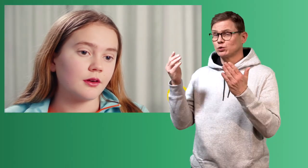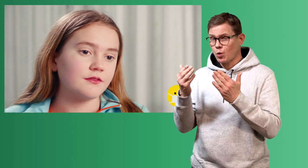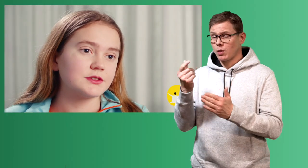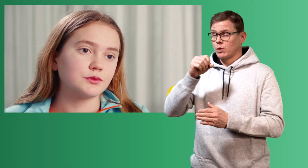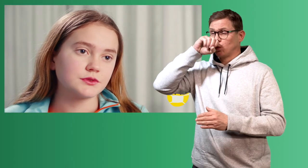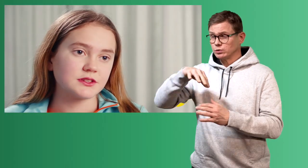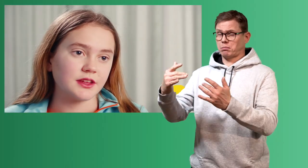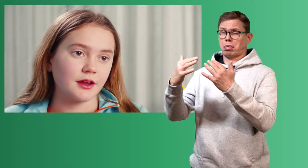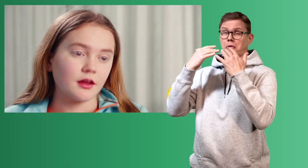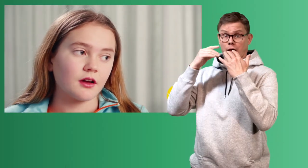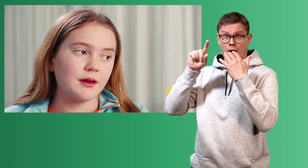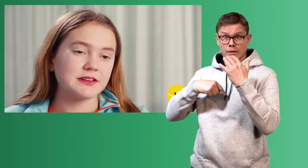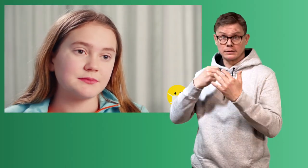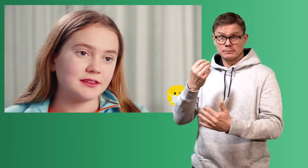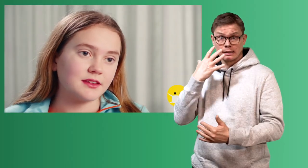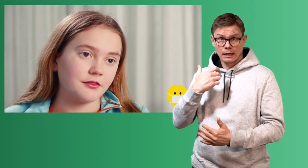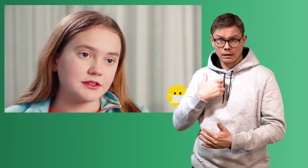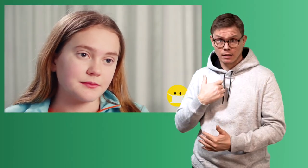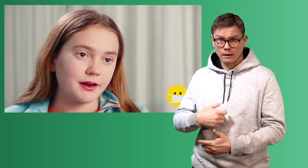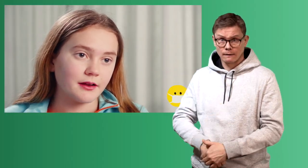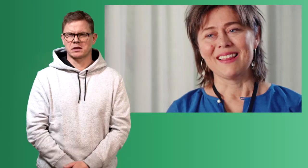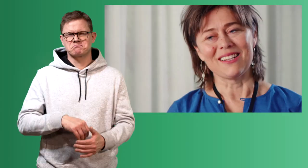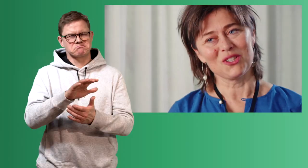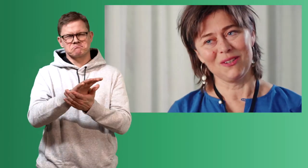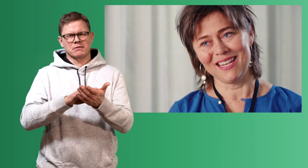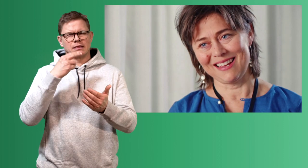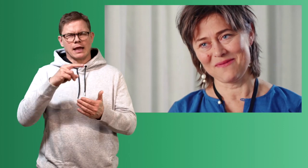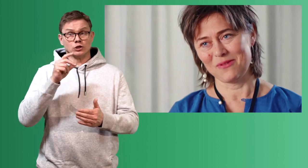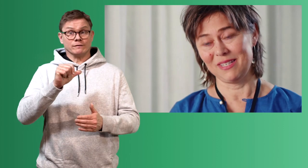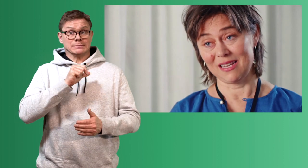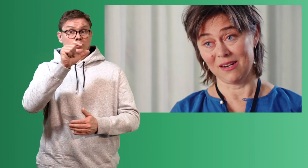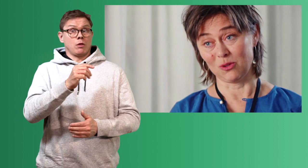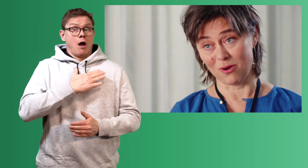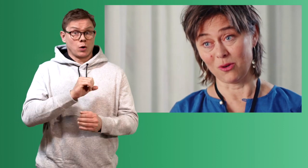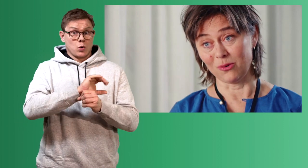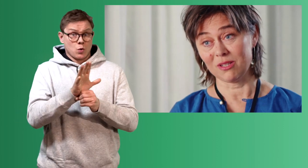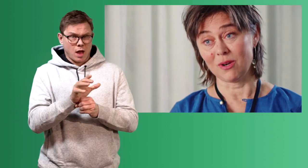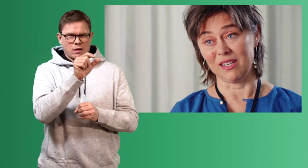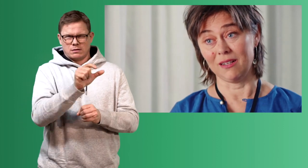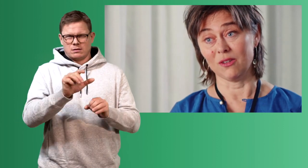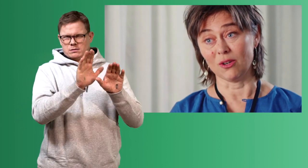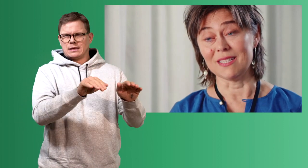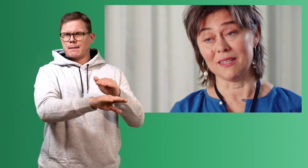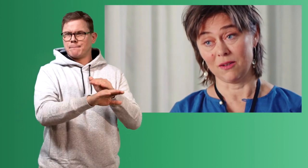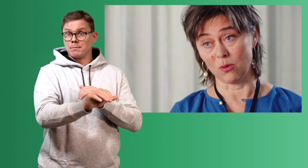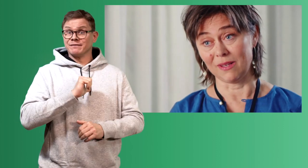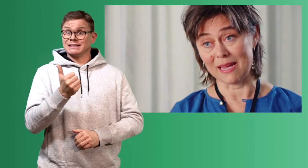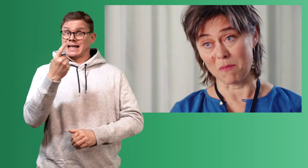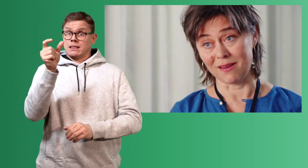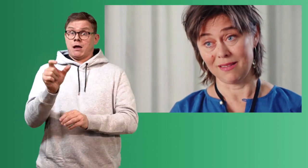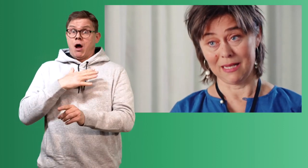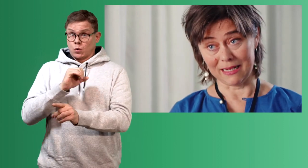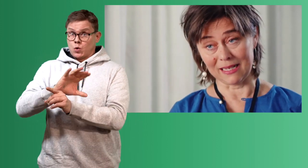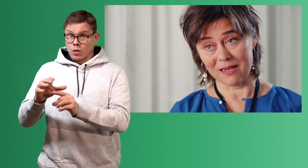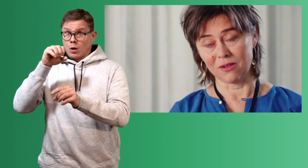På skolen, hvis noen hoster, kan jeg bli smittet da for eksempel? Nei, sannsynligvis ikke. For hvis det er noen som har korona, så er de antageligvis holdt